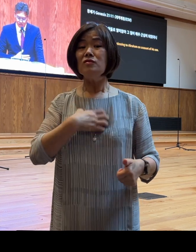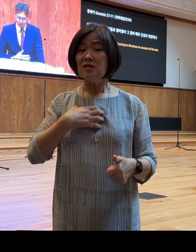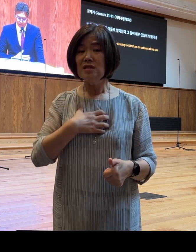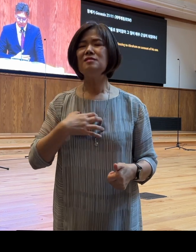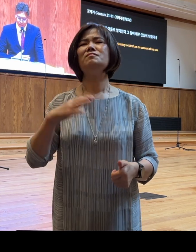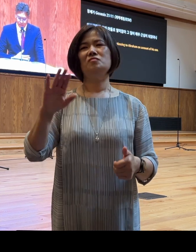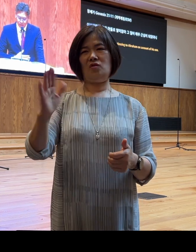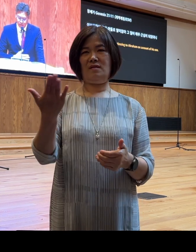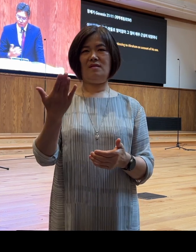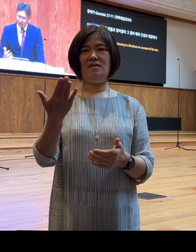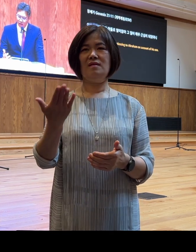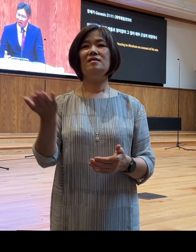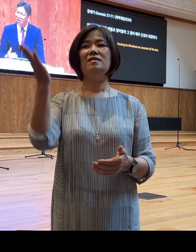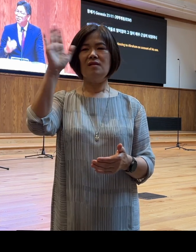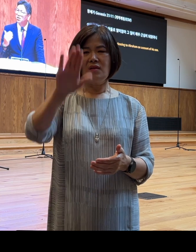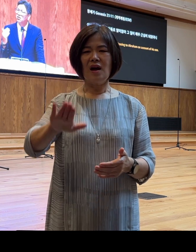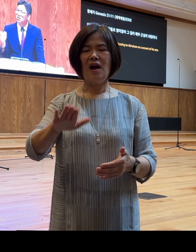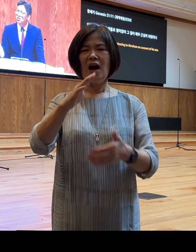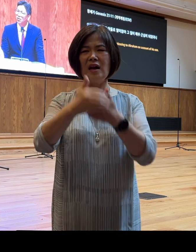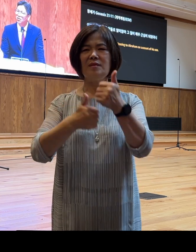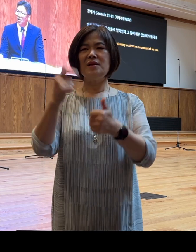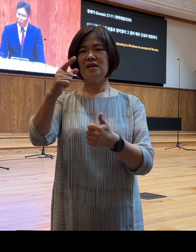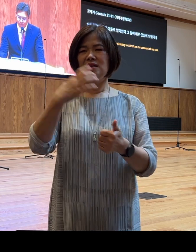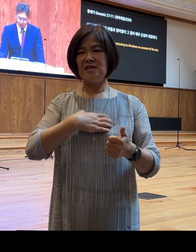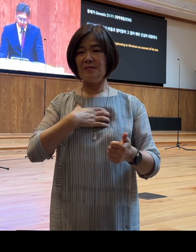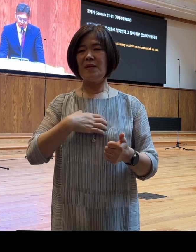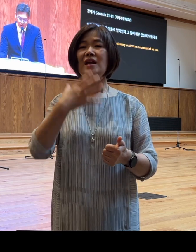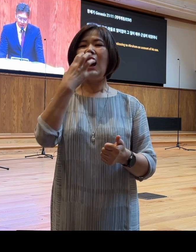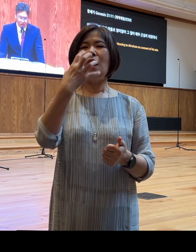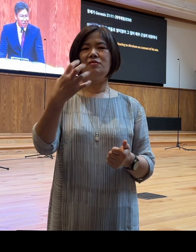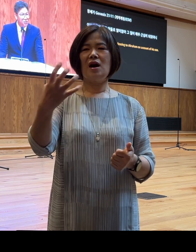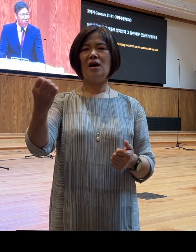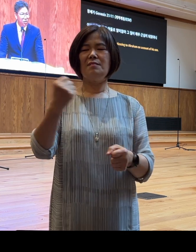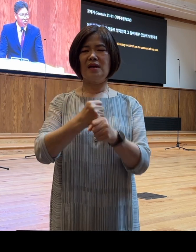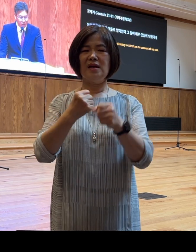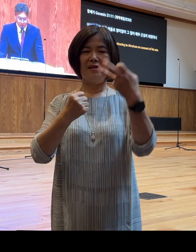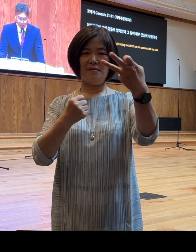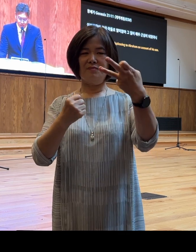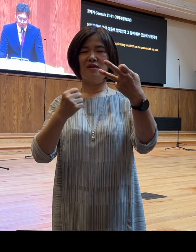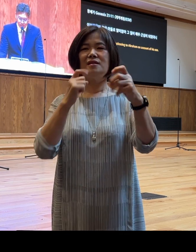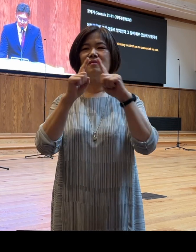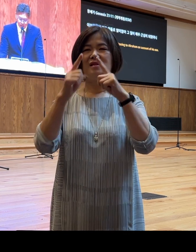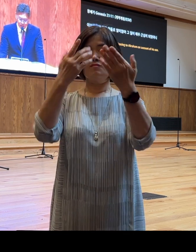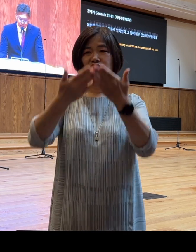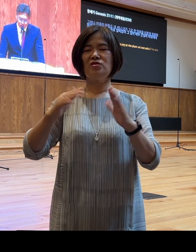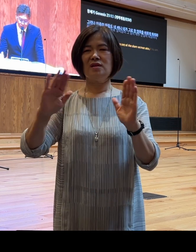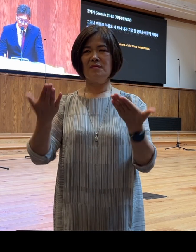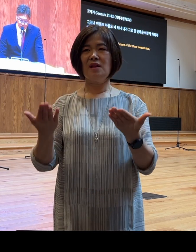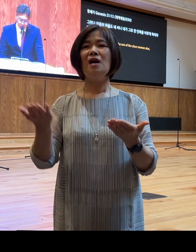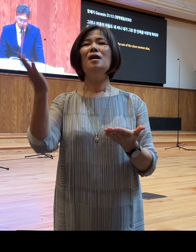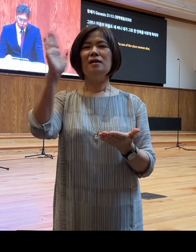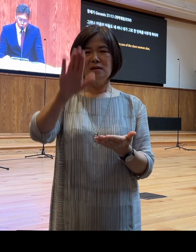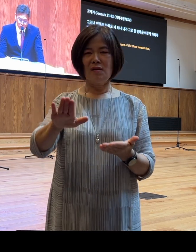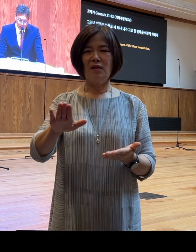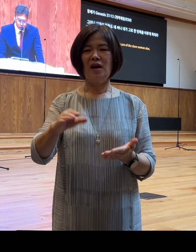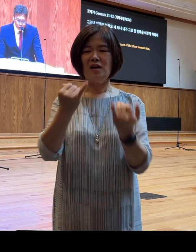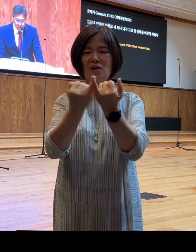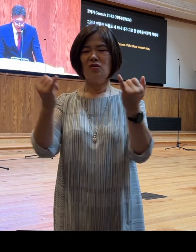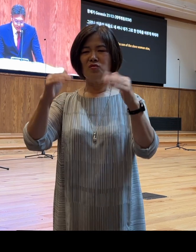그런데 하나님이 그 근심하는 아브라함에게 13절에서 이렇게 말씀하십니다 그러나 여정의 아들도 내신이 내가